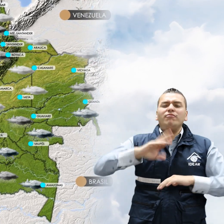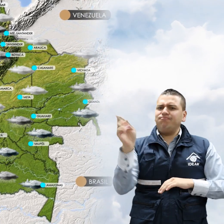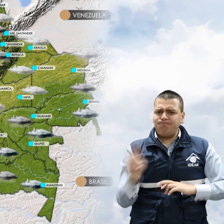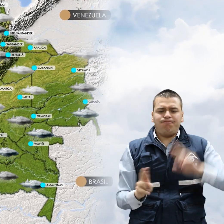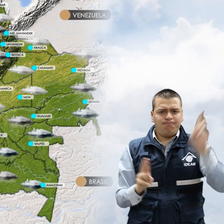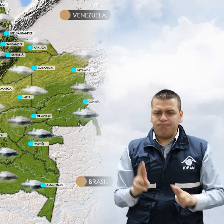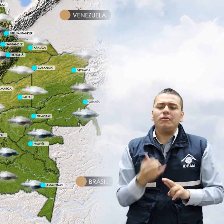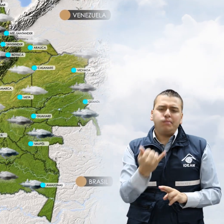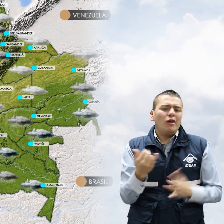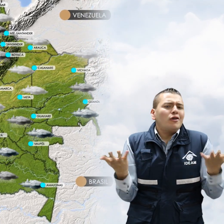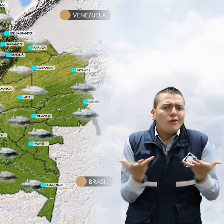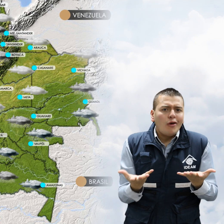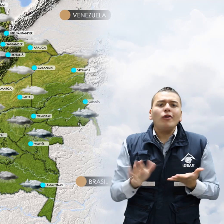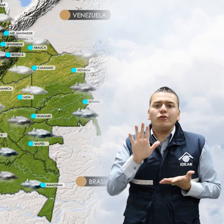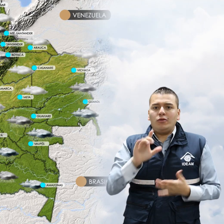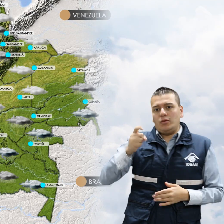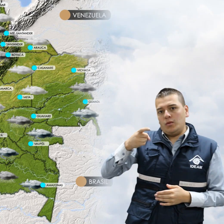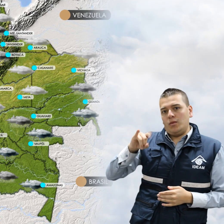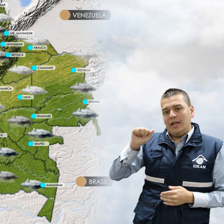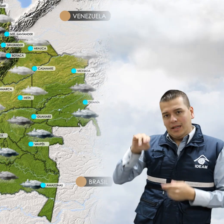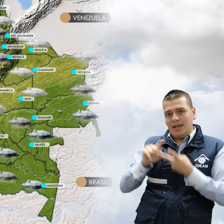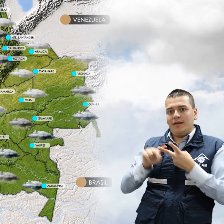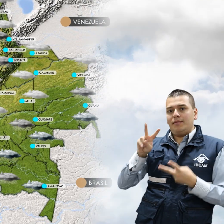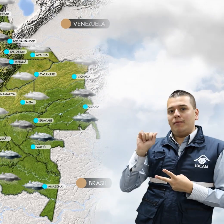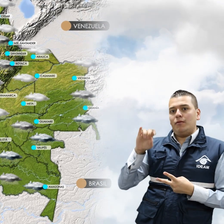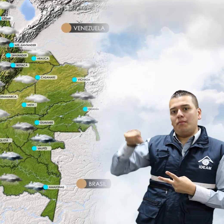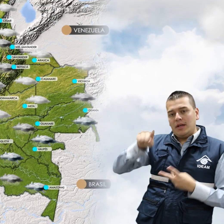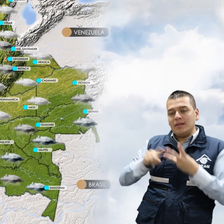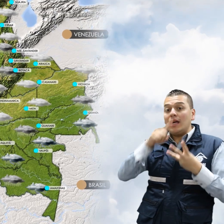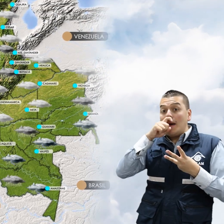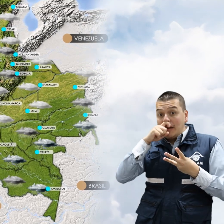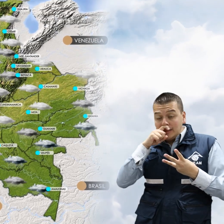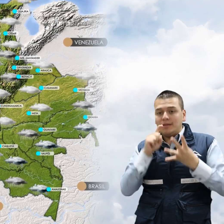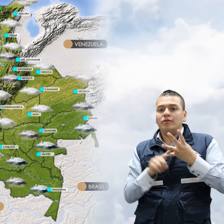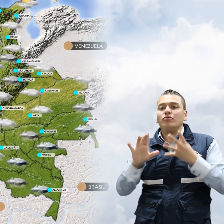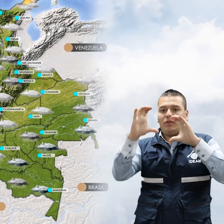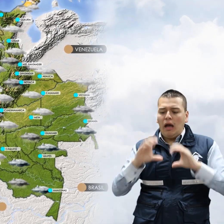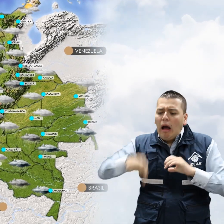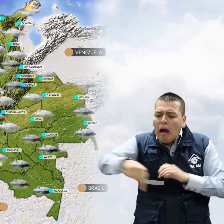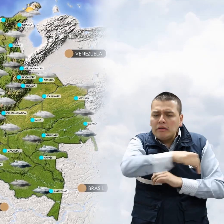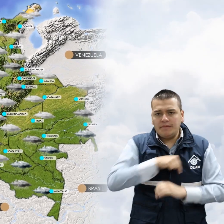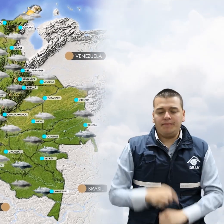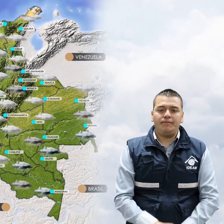eléctricas, especialmente sobre Guainía, Baupés, Amazonas y sectores de Caquetá.